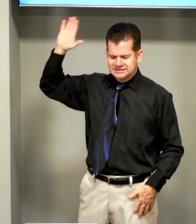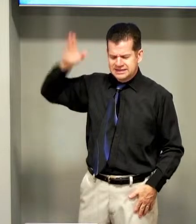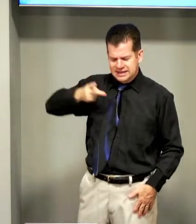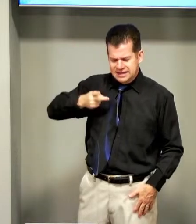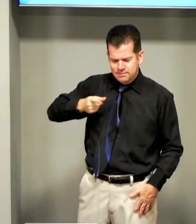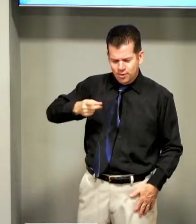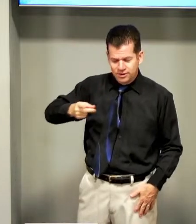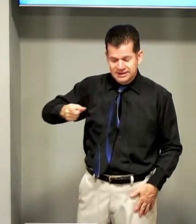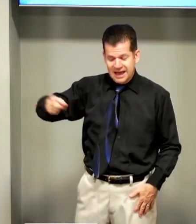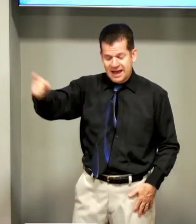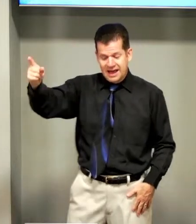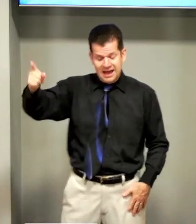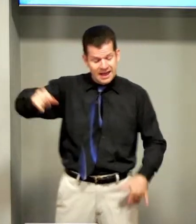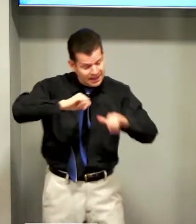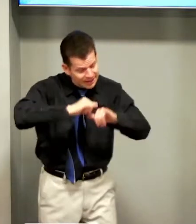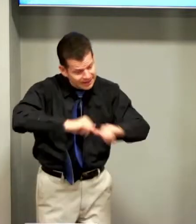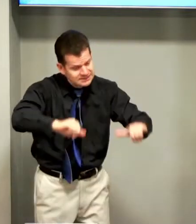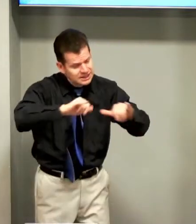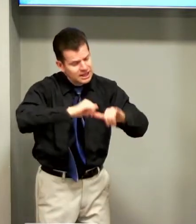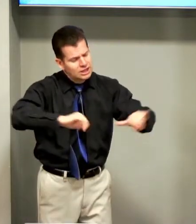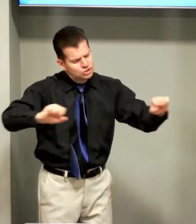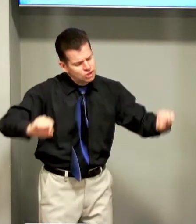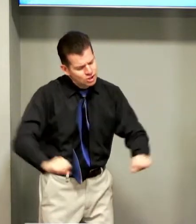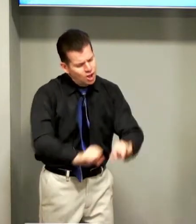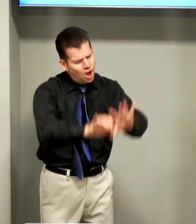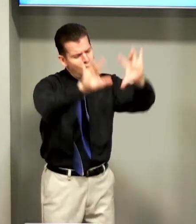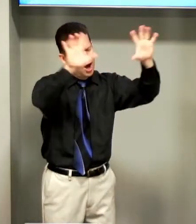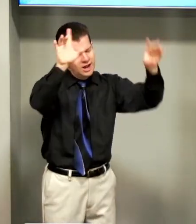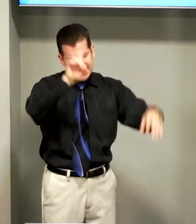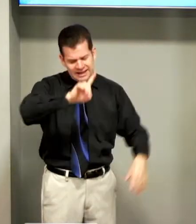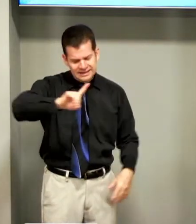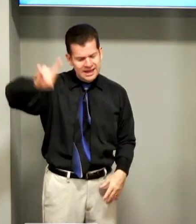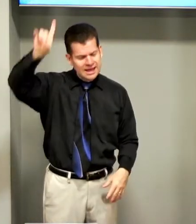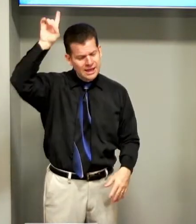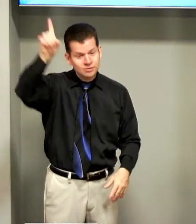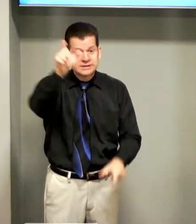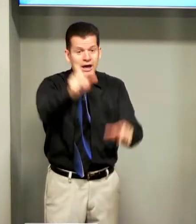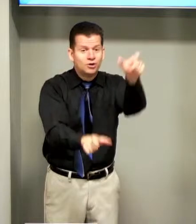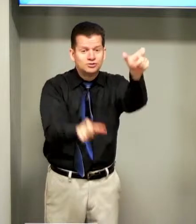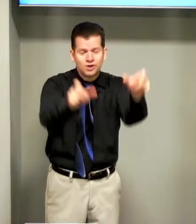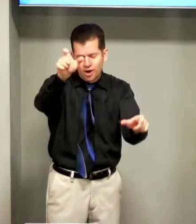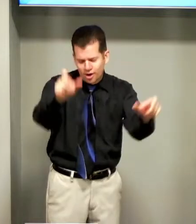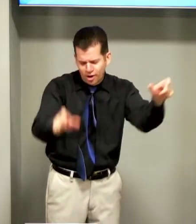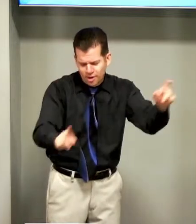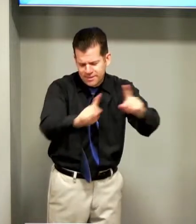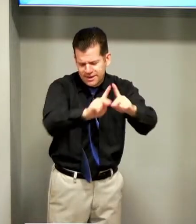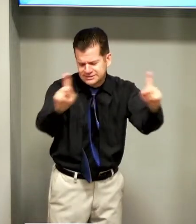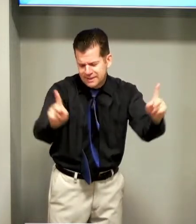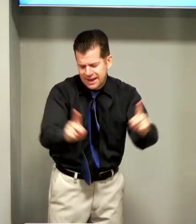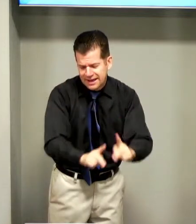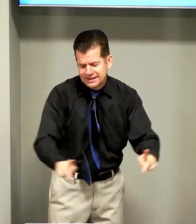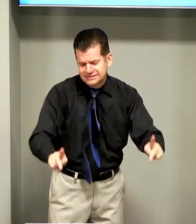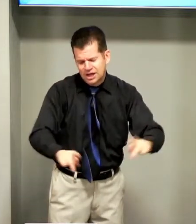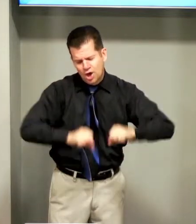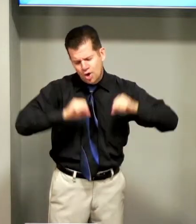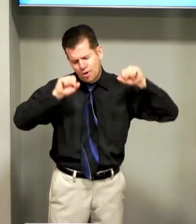imortais Que glória a Deus aos homens paz Com